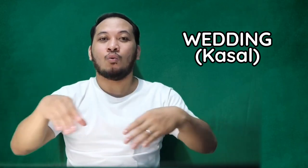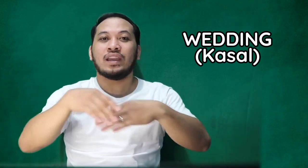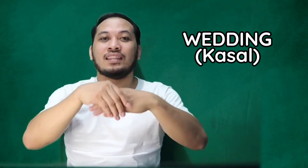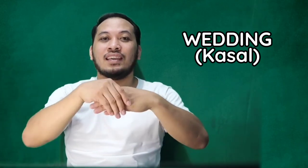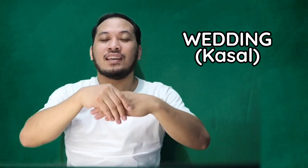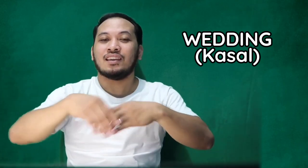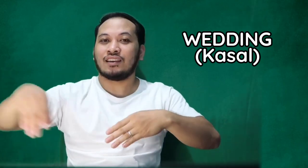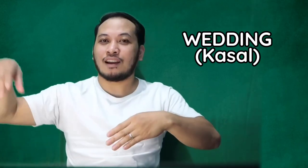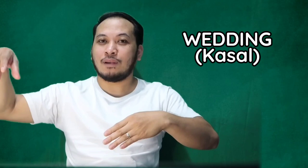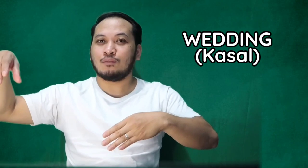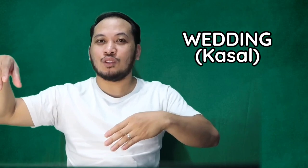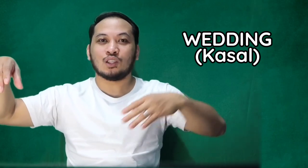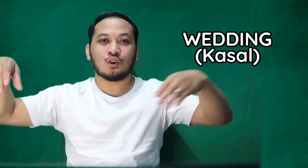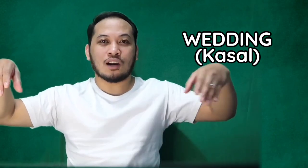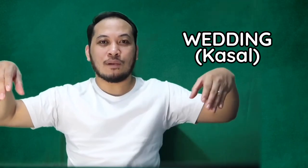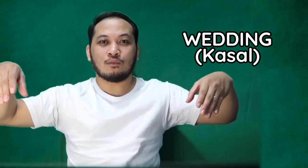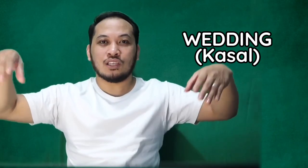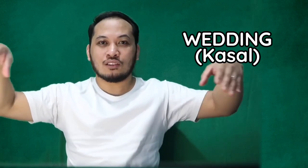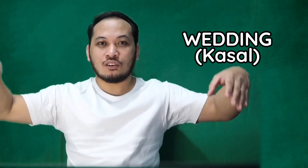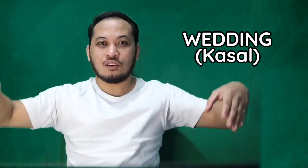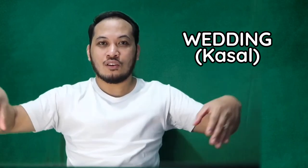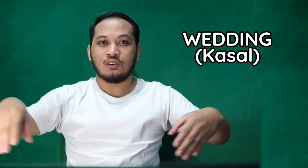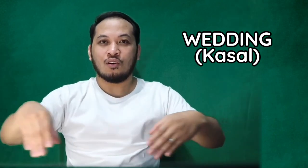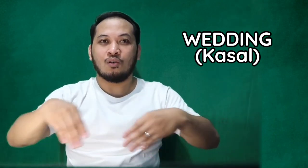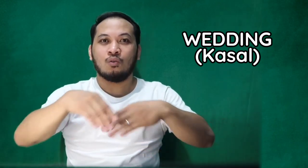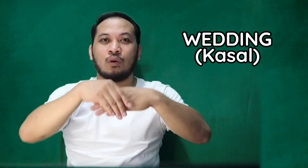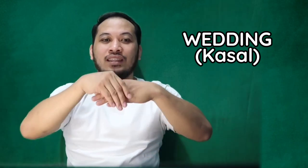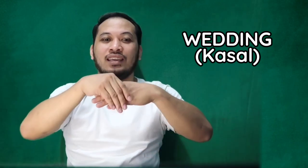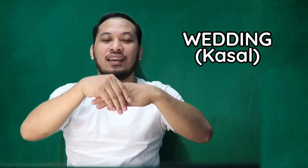Wedding. Kamay mo dito. Kamay mo dito. Wedding.